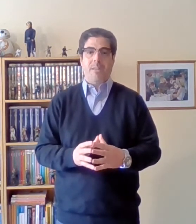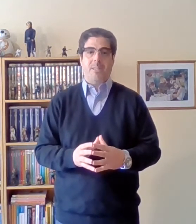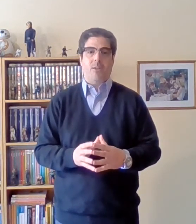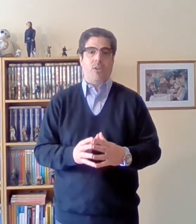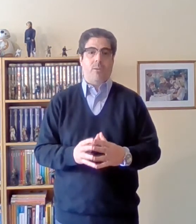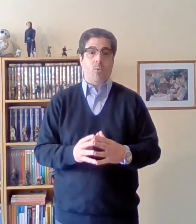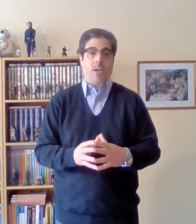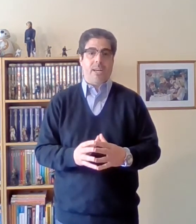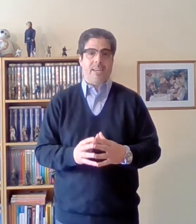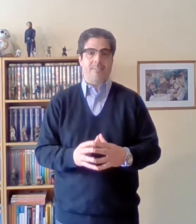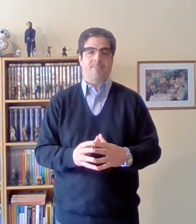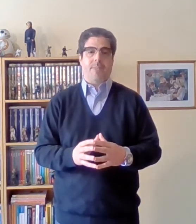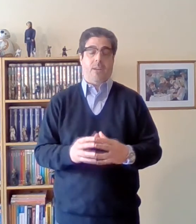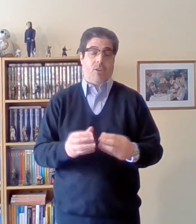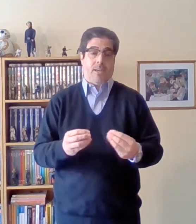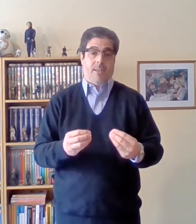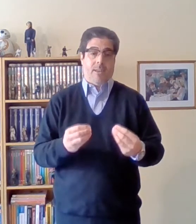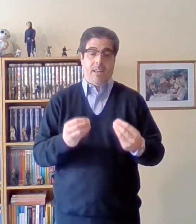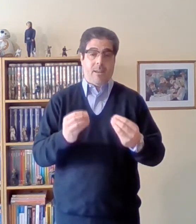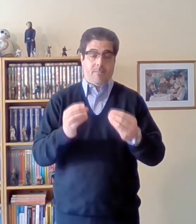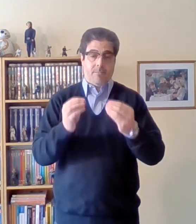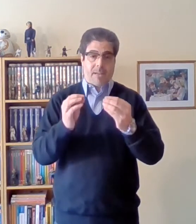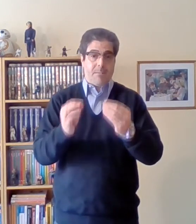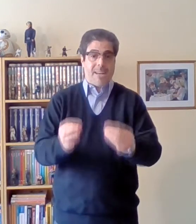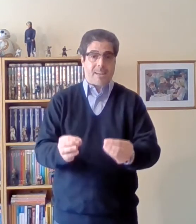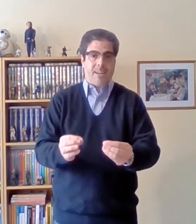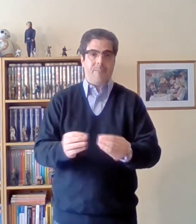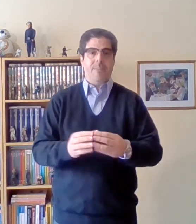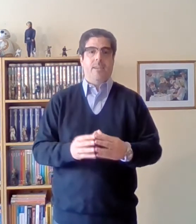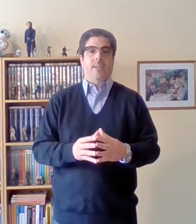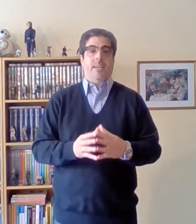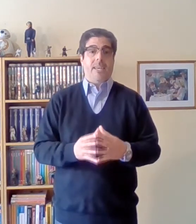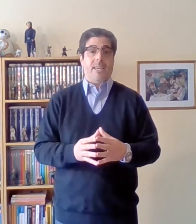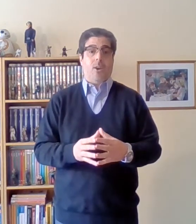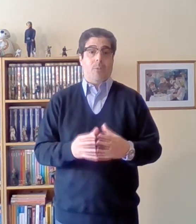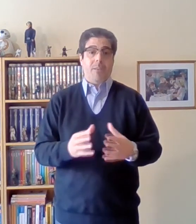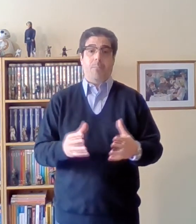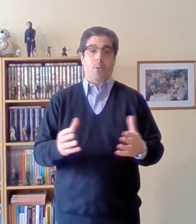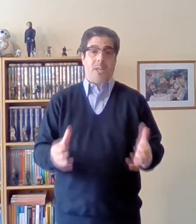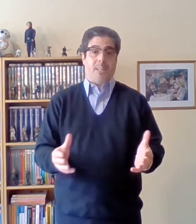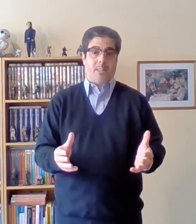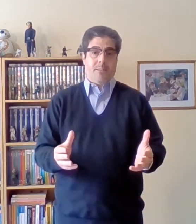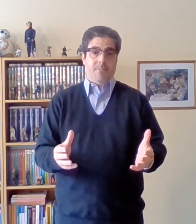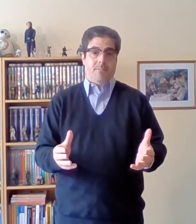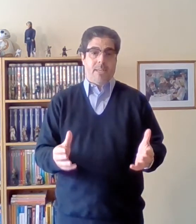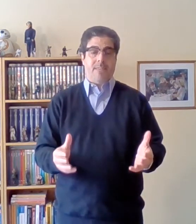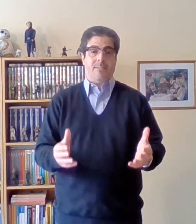lo que busca es, y lo que él remarca, es que lo más importante son